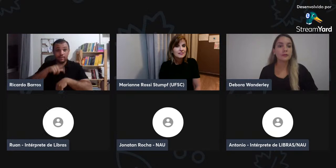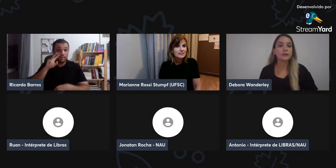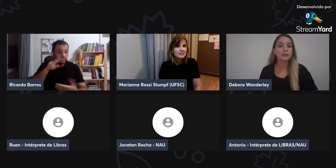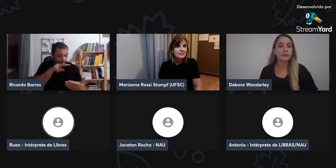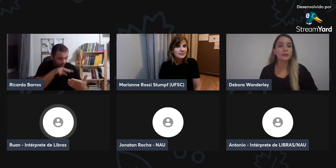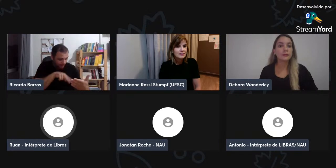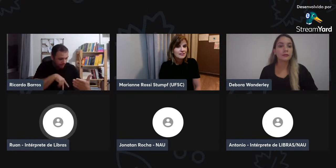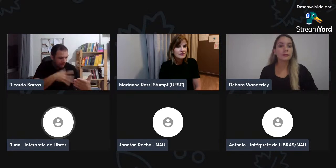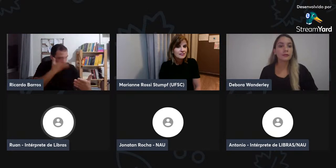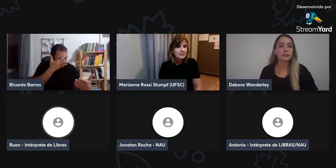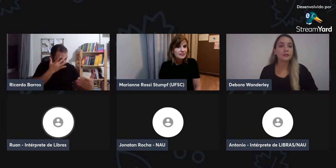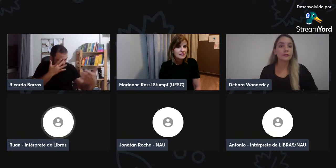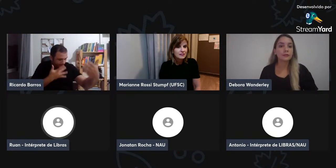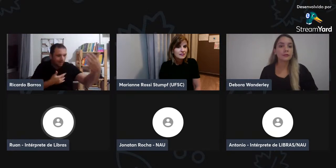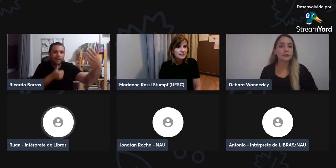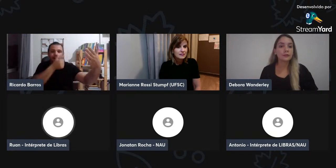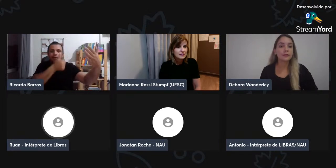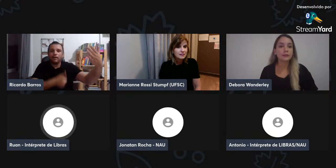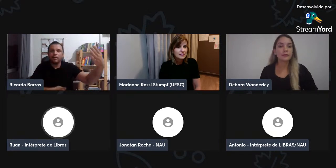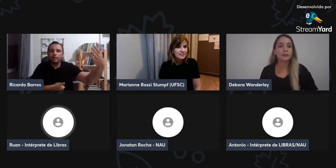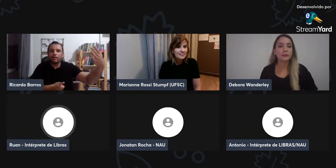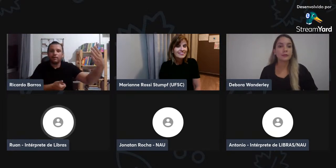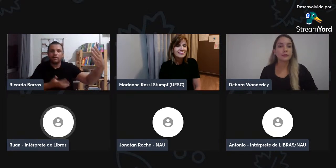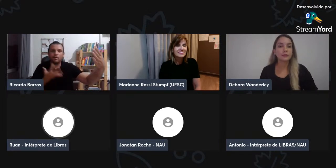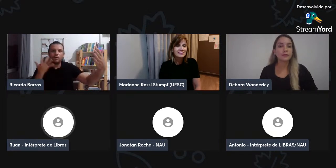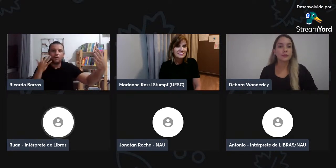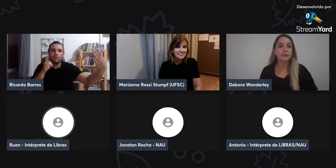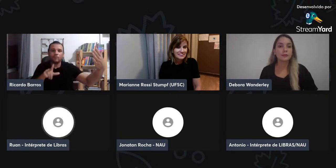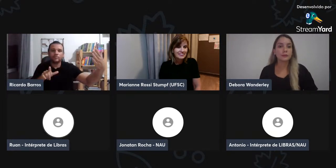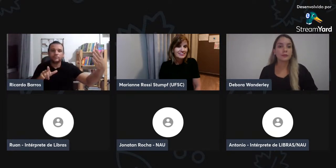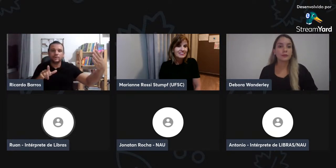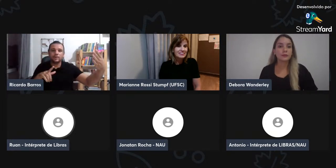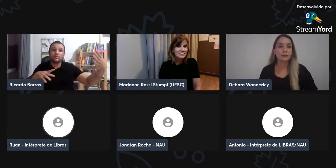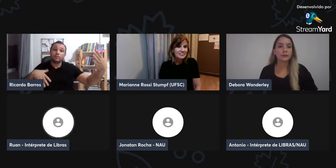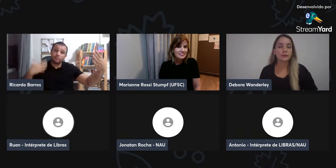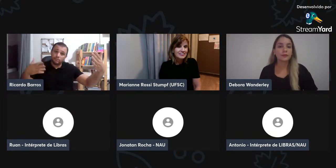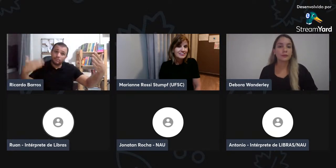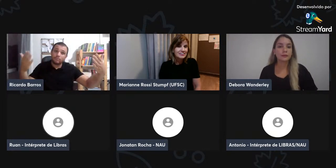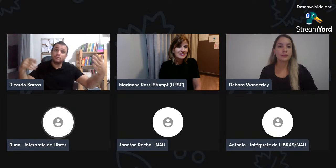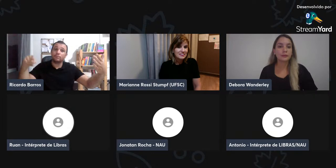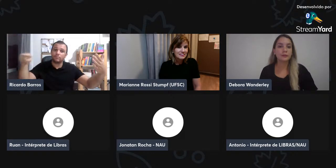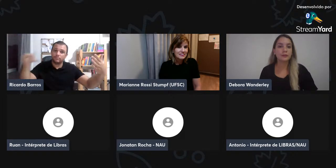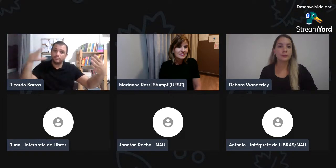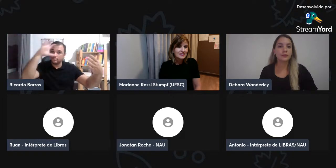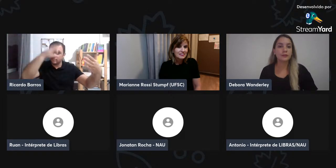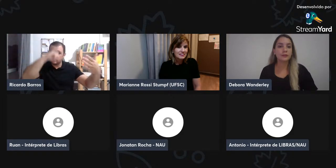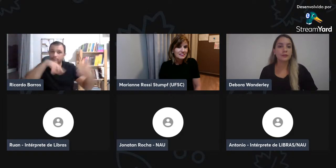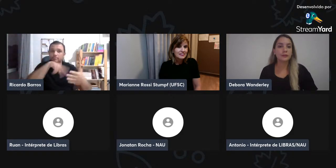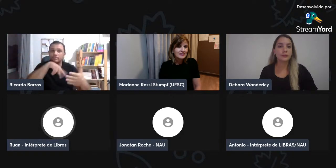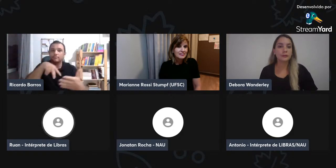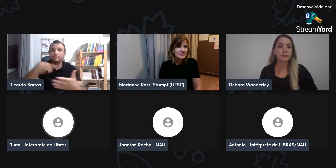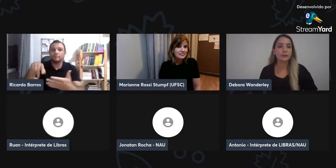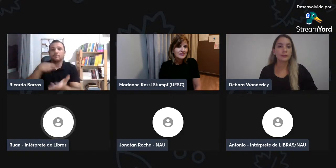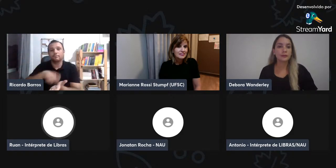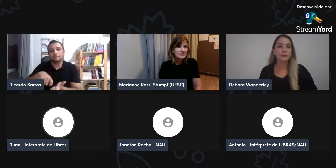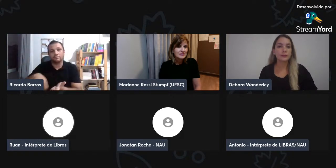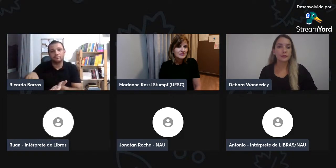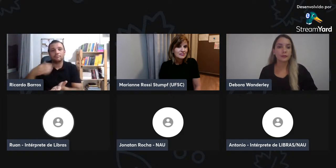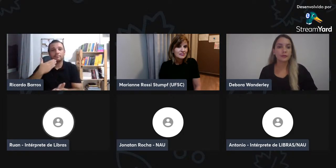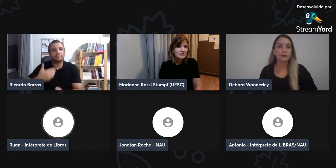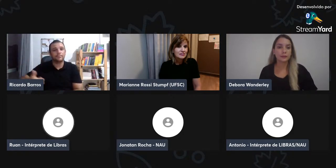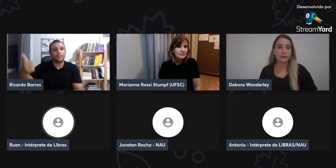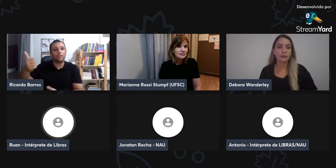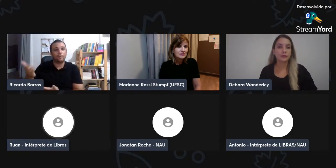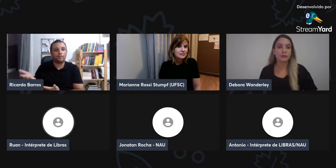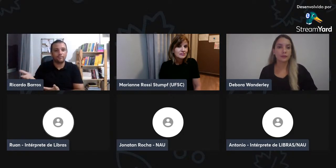no passado não tinha essa medologia, essa escrita de sinais. Então, com o tempo,